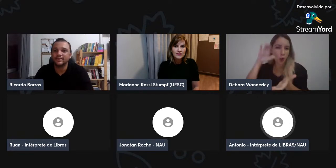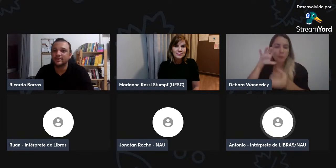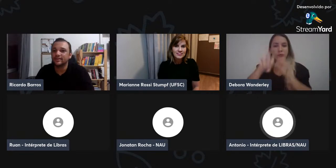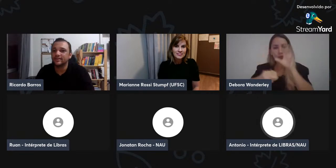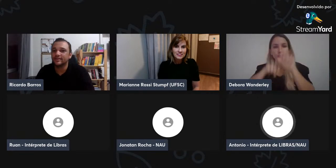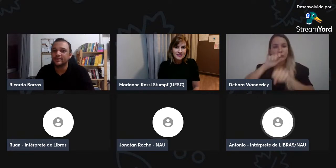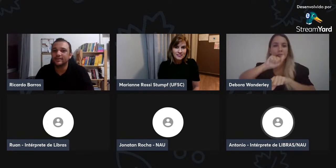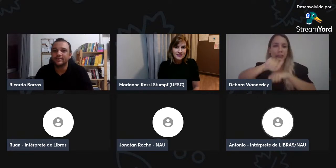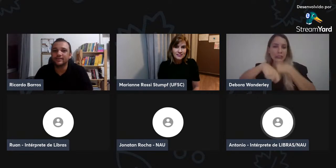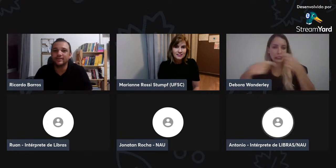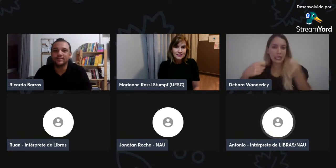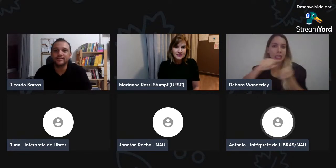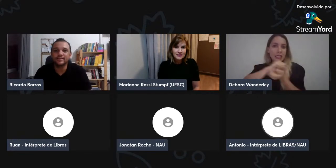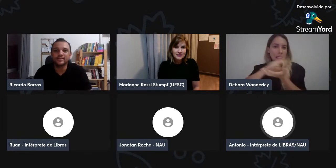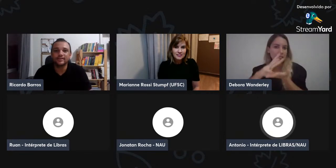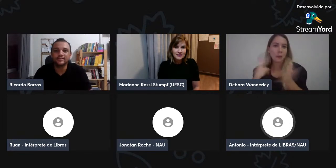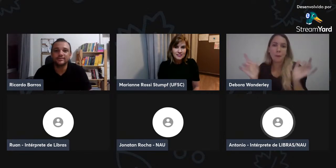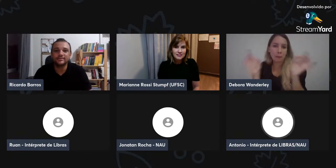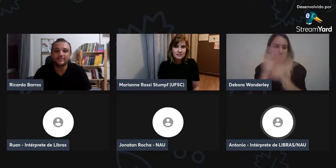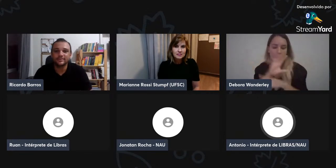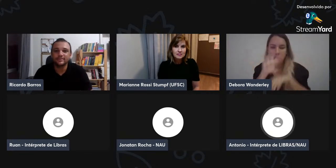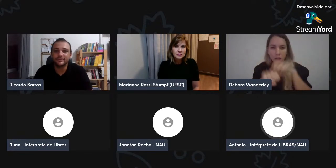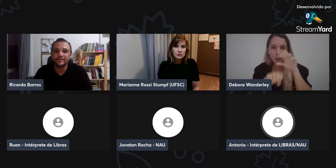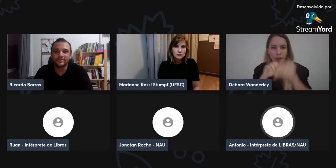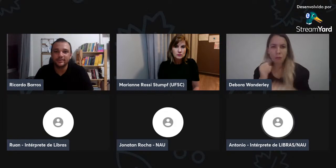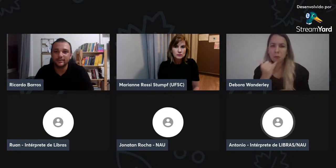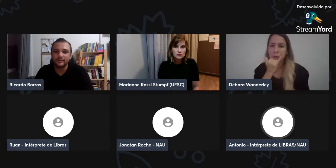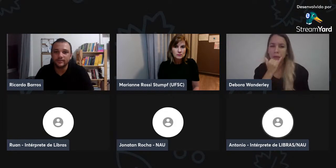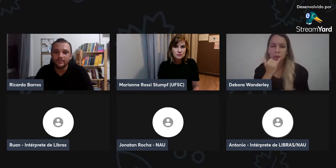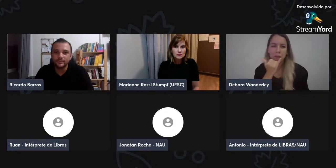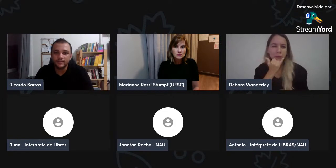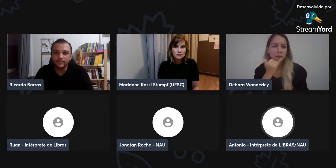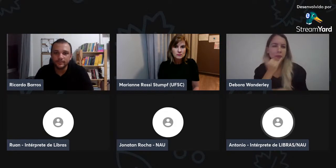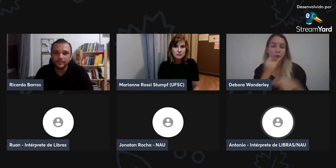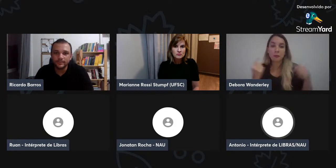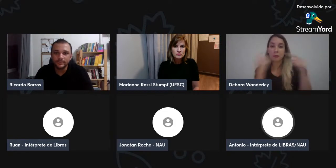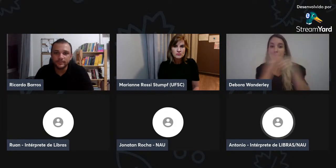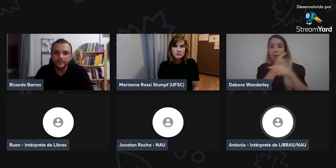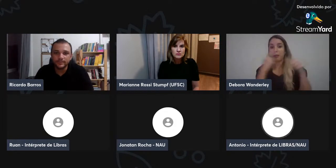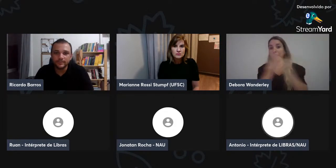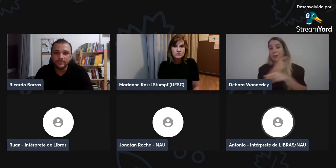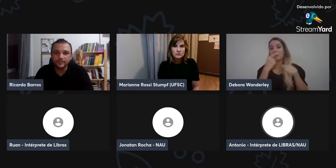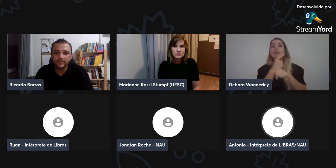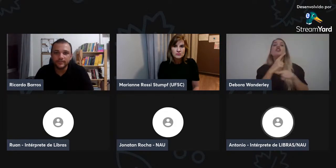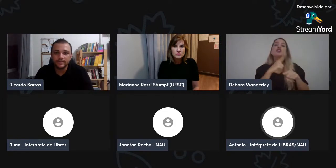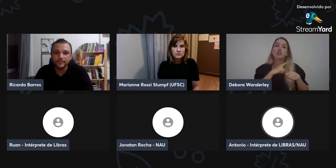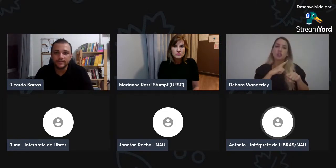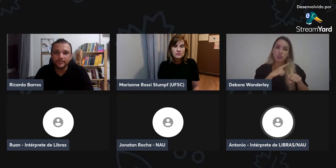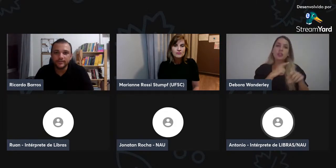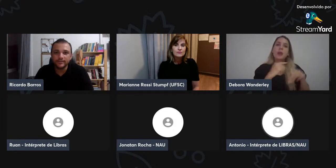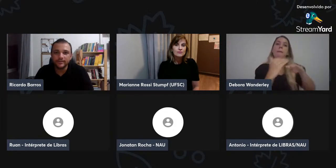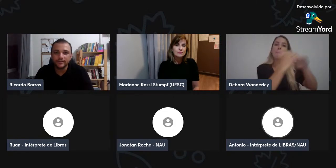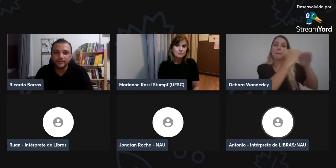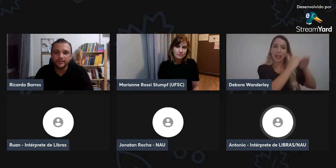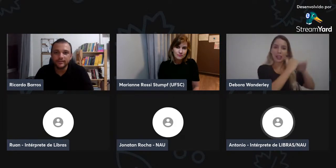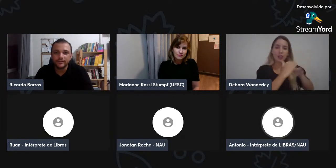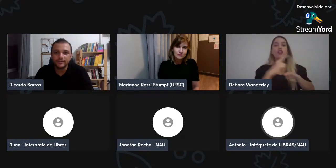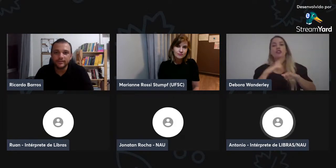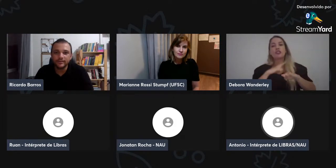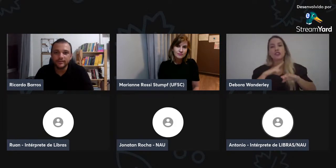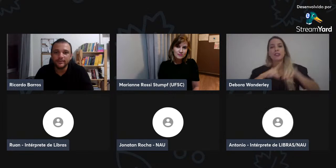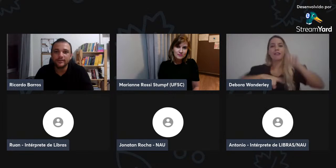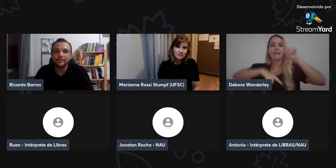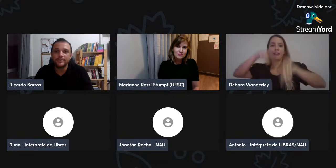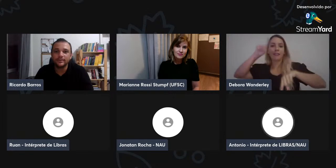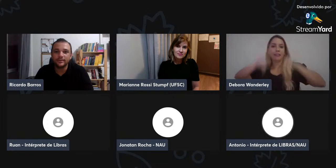E daí, com essa pesquisa, com esses focos de sinais, tudo mais, eu fui juntando e eu, nossa, me enganei, tem muita